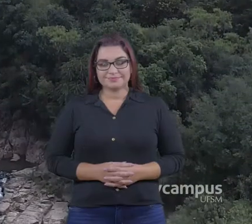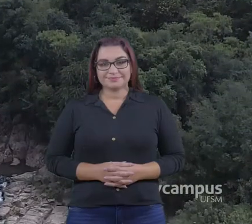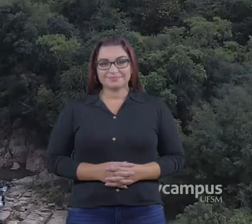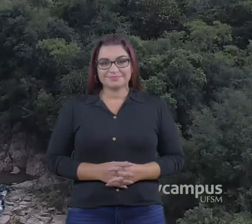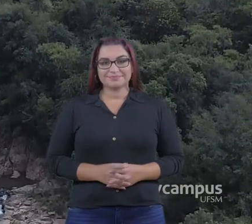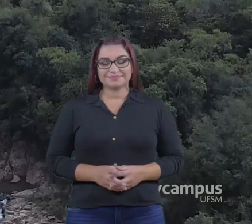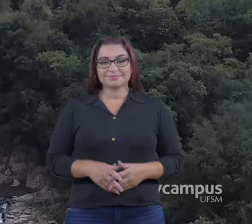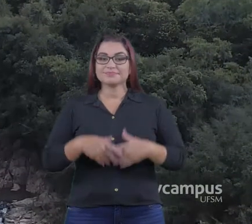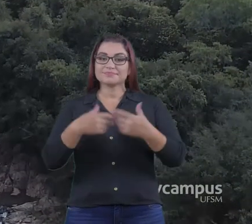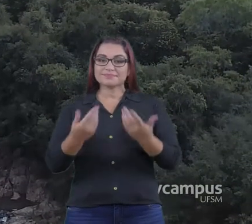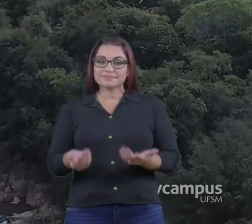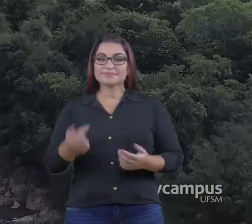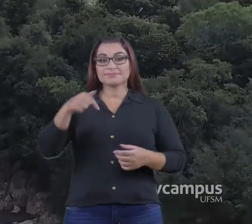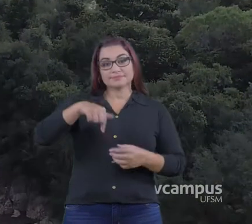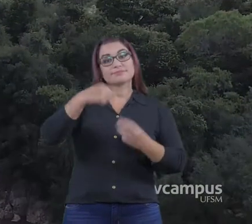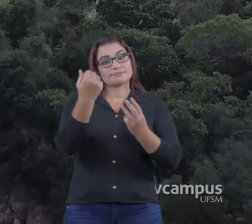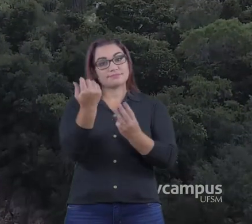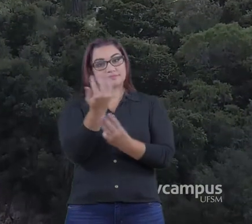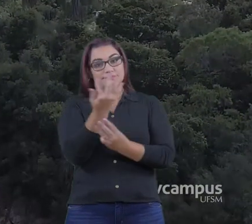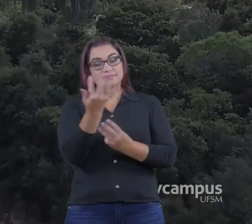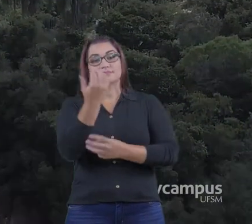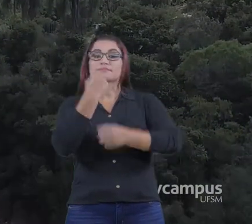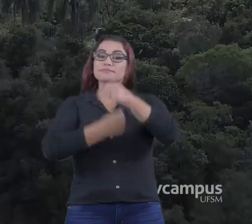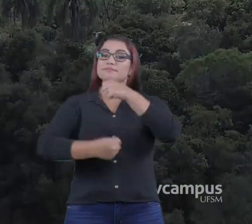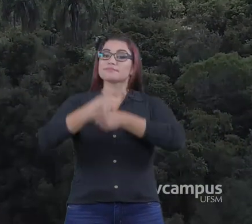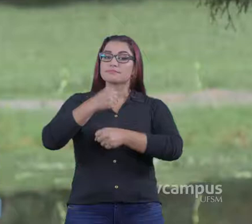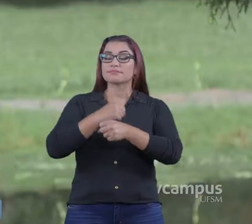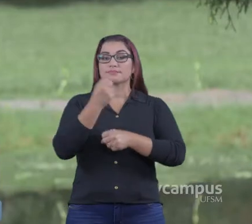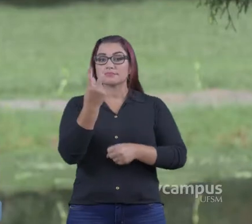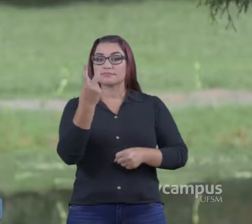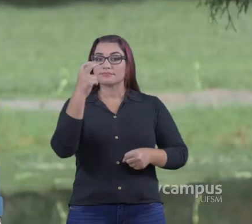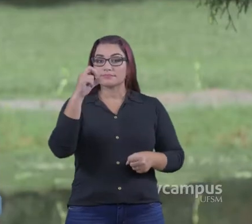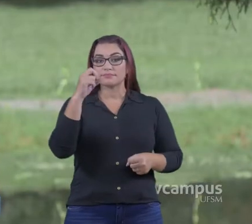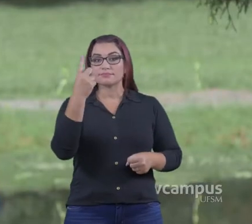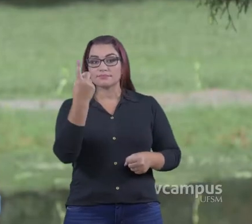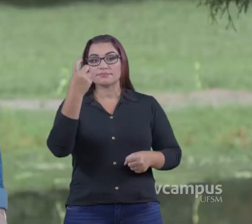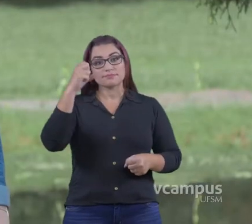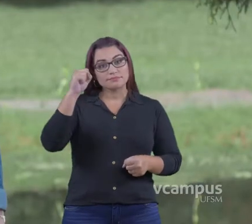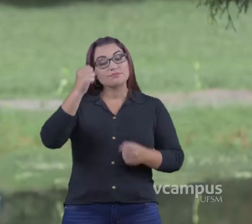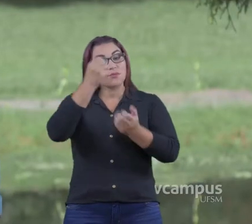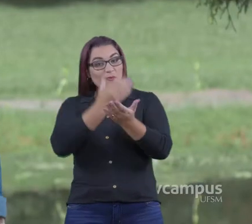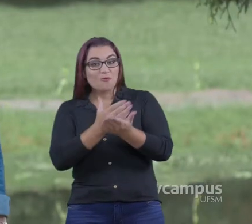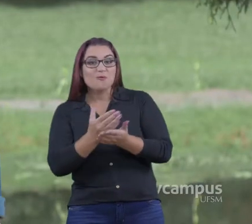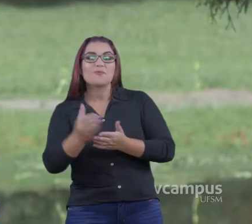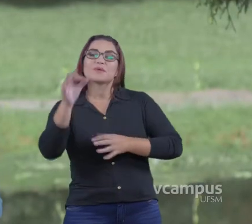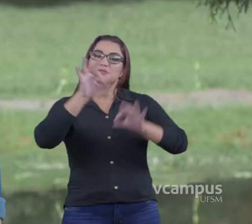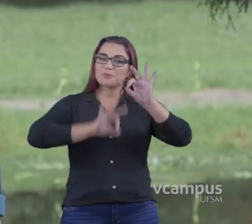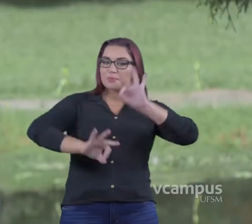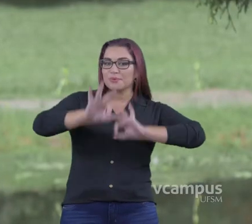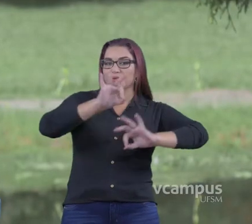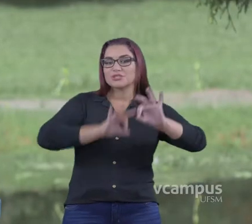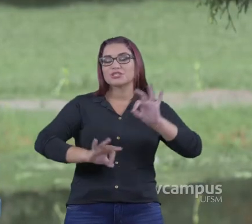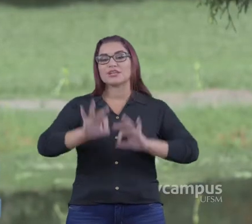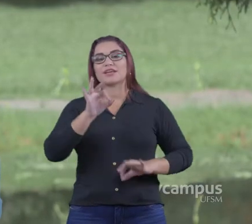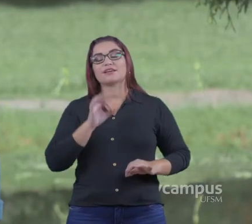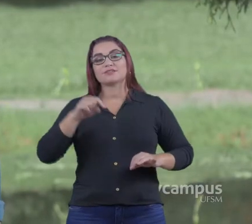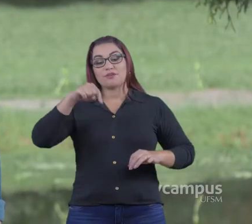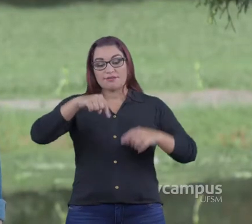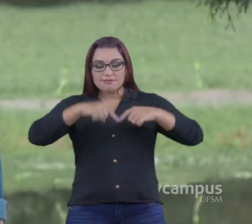A Universidade adota o projeto Geoparques como uma estratégia institucional para o desenvolvimento